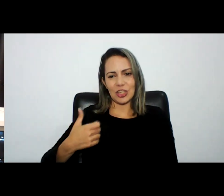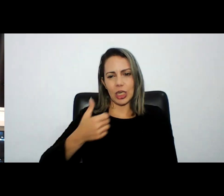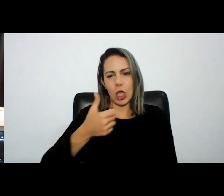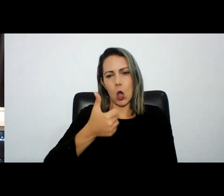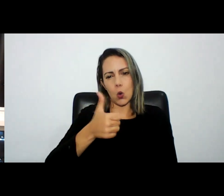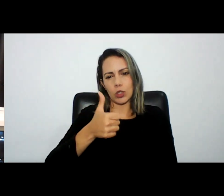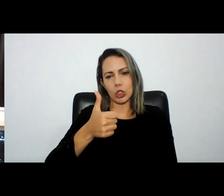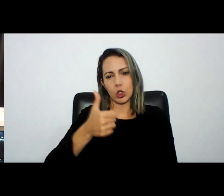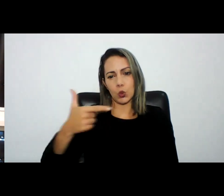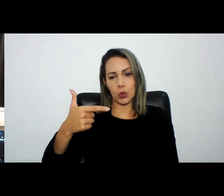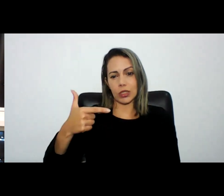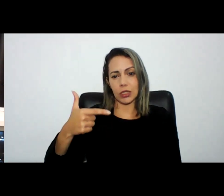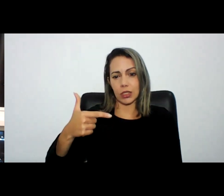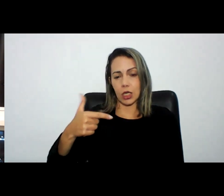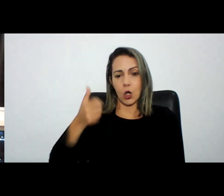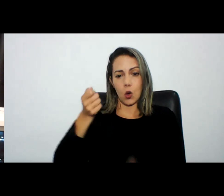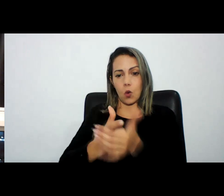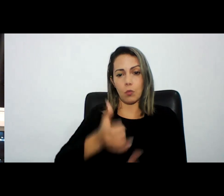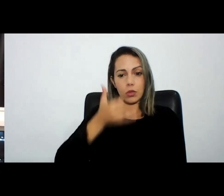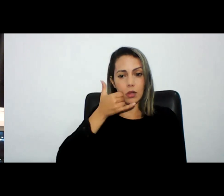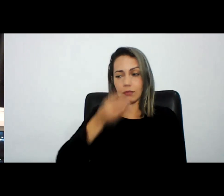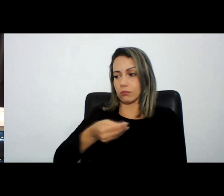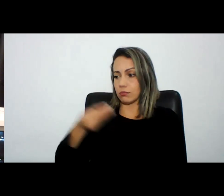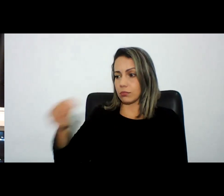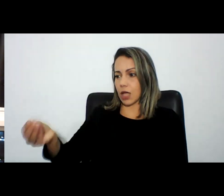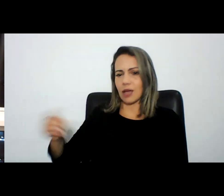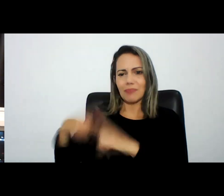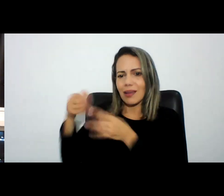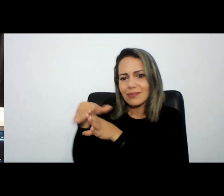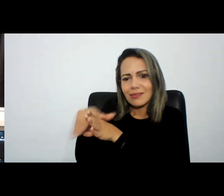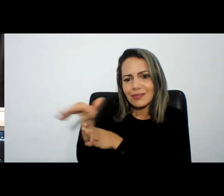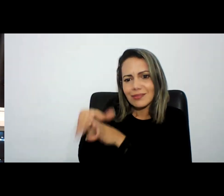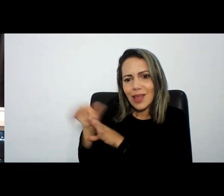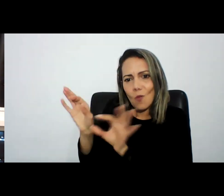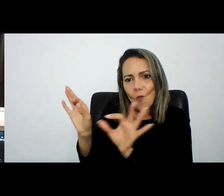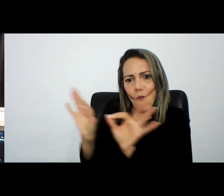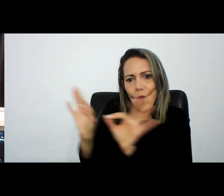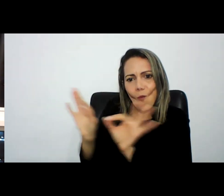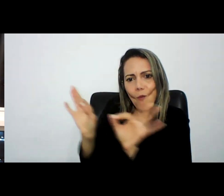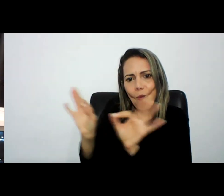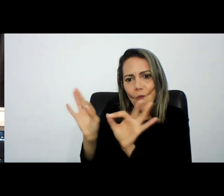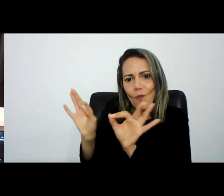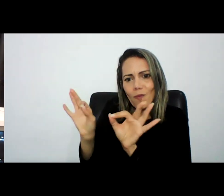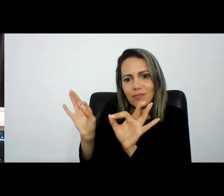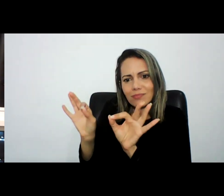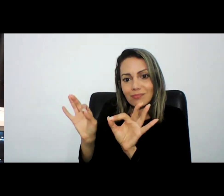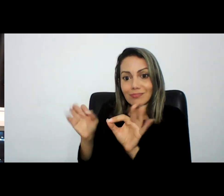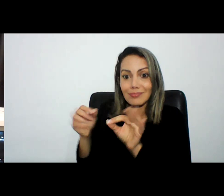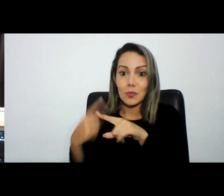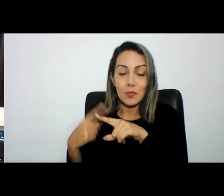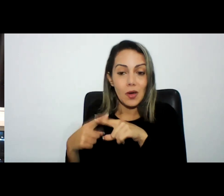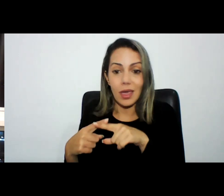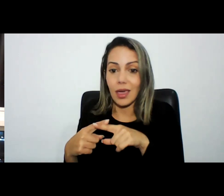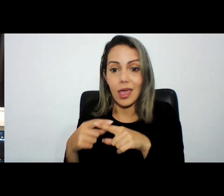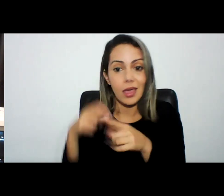internet sem dar nenhum tipo de orientação então um risco porque praticamente hoje em dia qualquer crime que a gente possa imaginar que ocorra